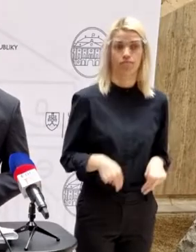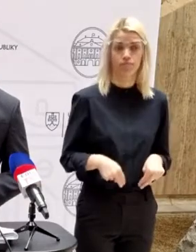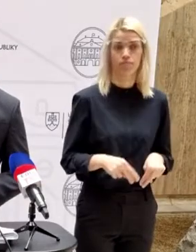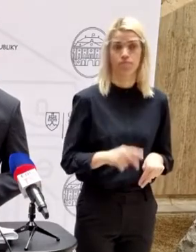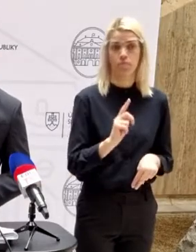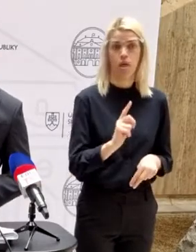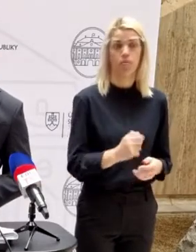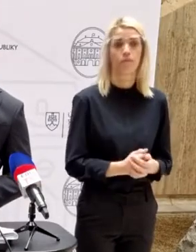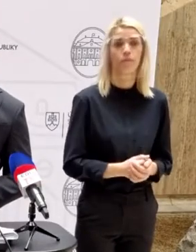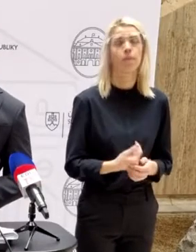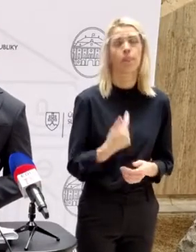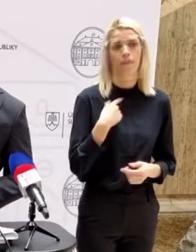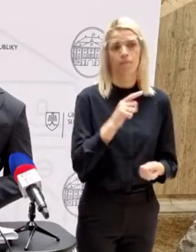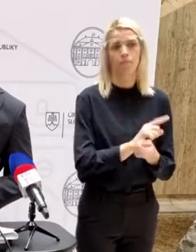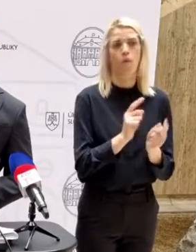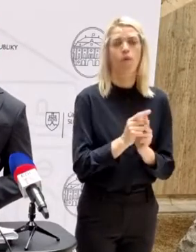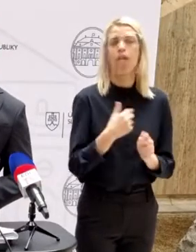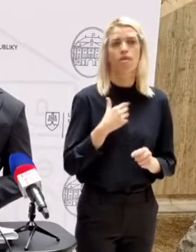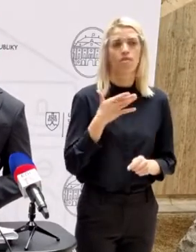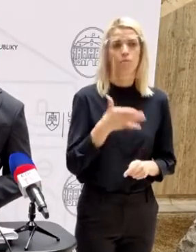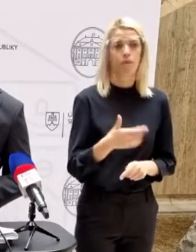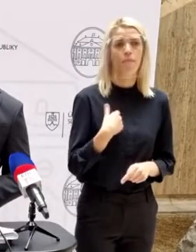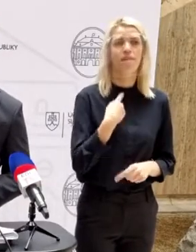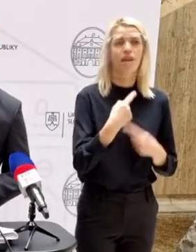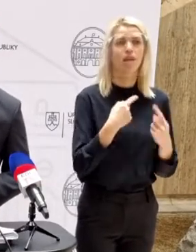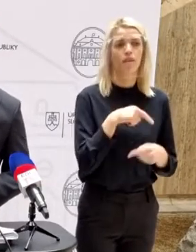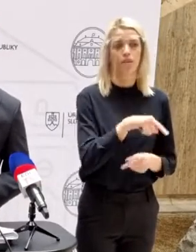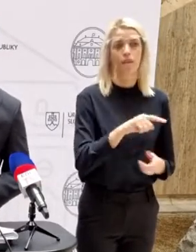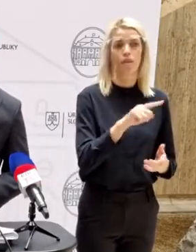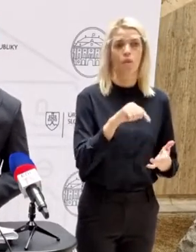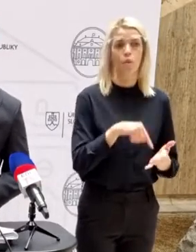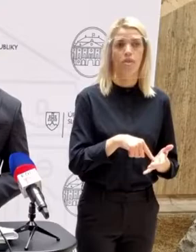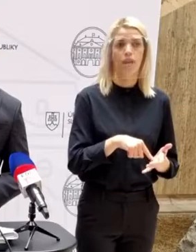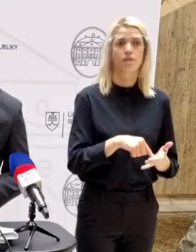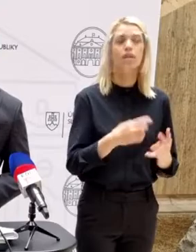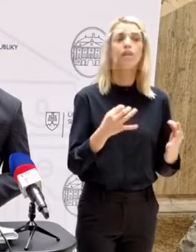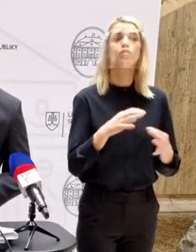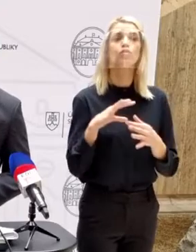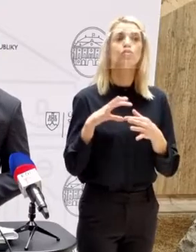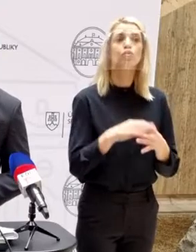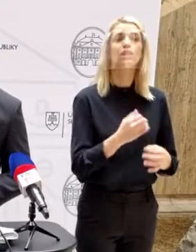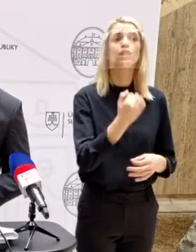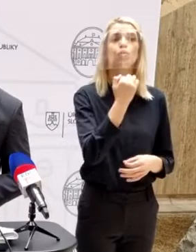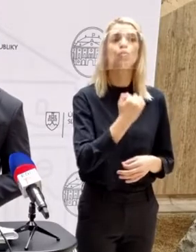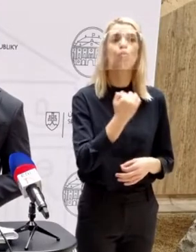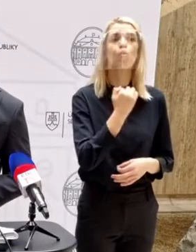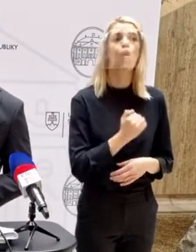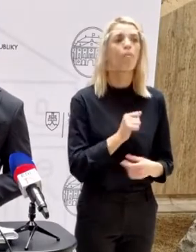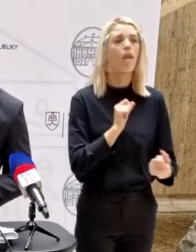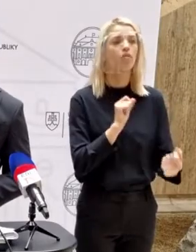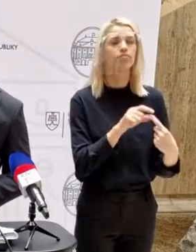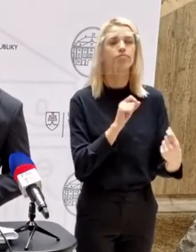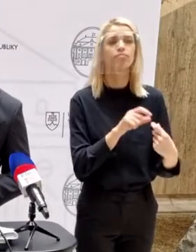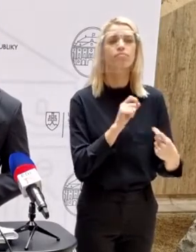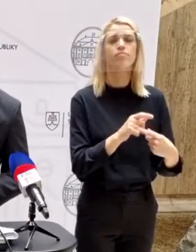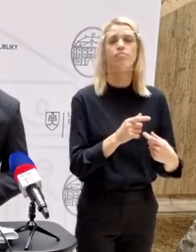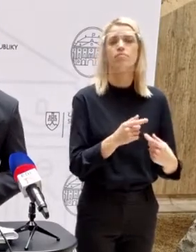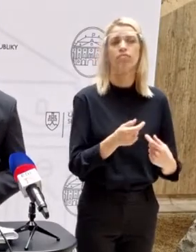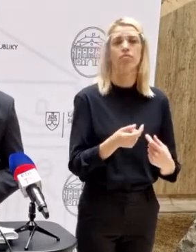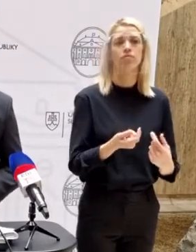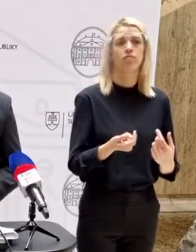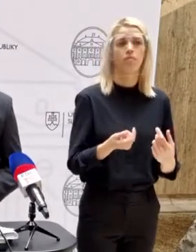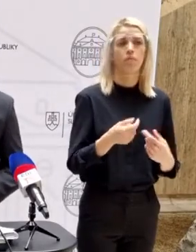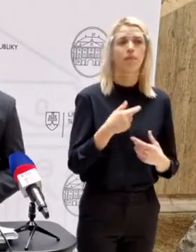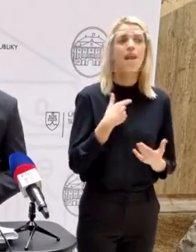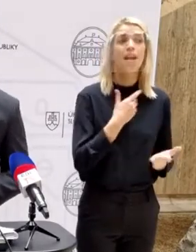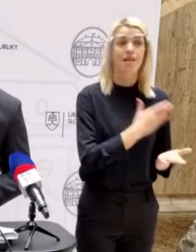My sme sa dohodli, že sa nebudeme vyjadrovať k tejto otázke. Čo sa týka nejakých súkromných korešpondencií, myslím si, že by asi